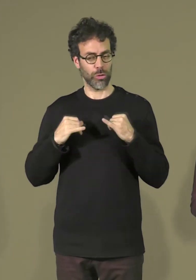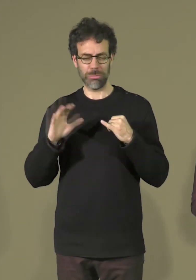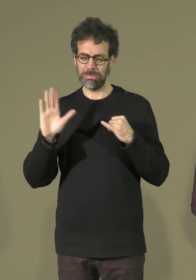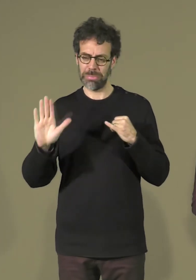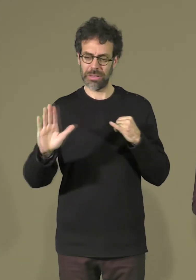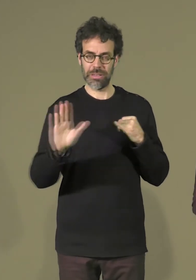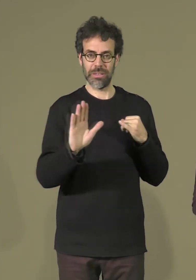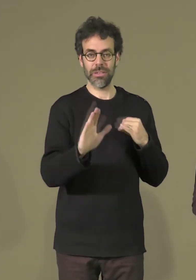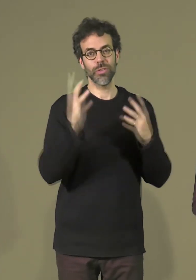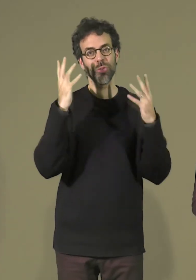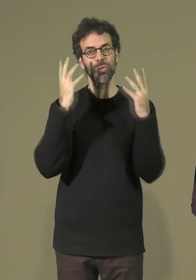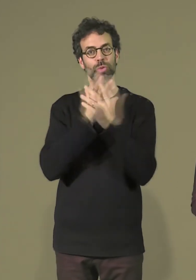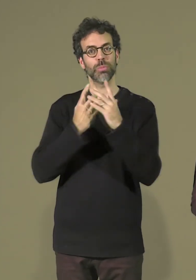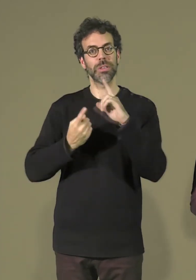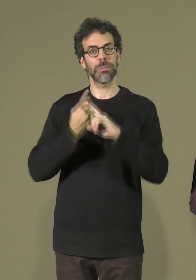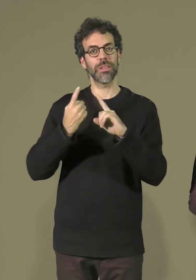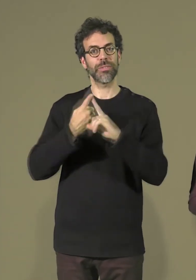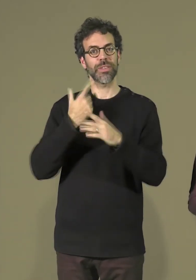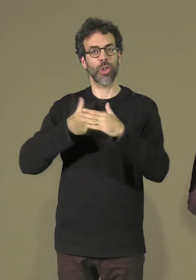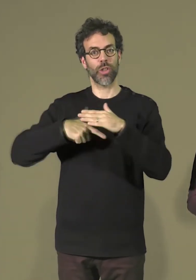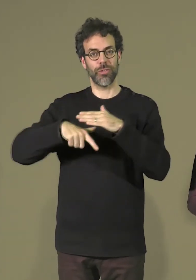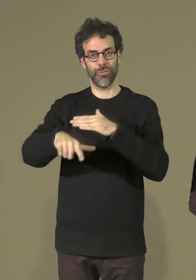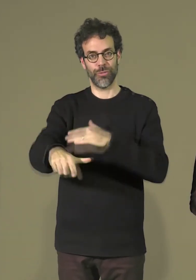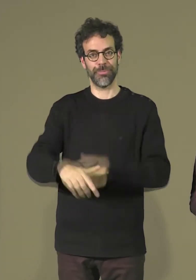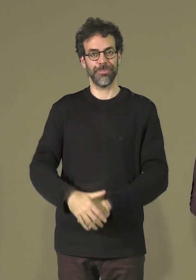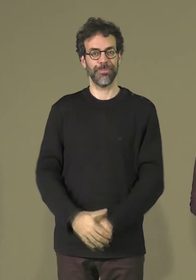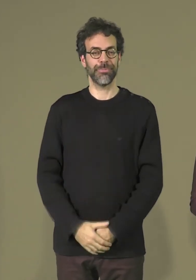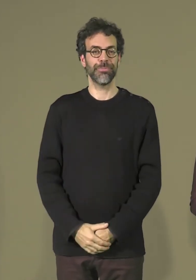présentant des troubles spécifiques du lantage.